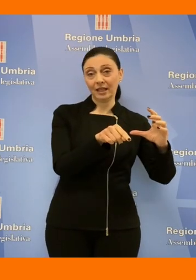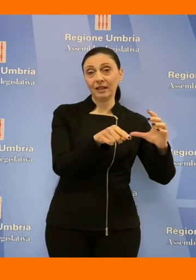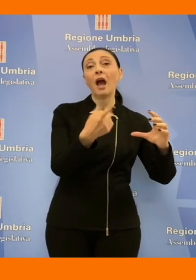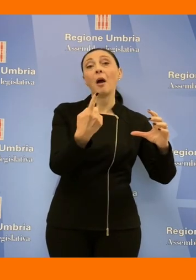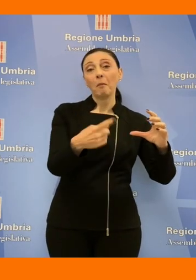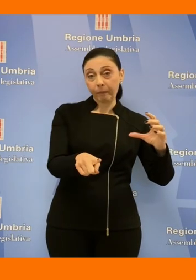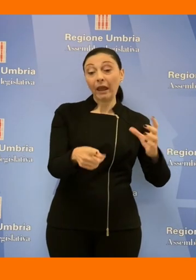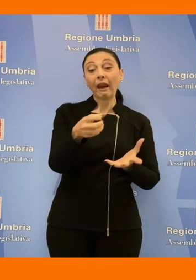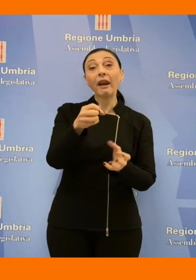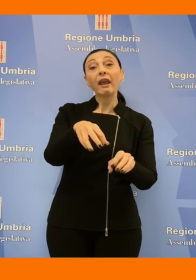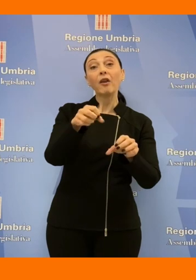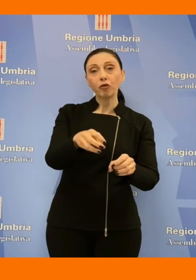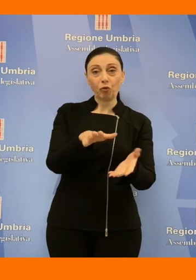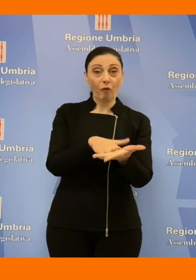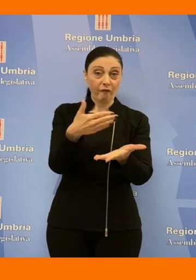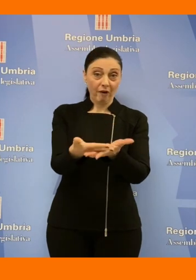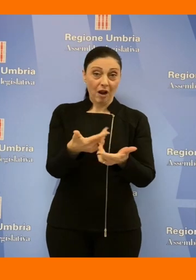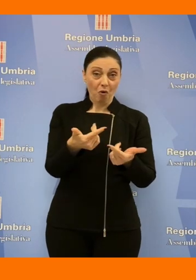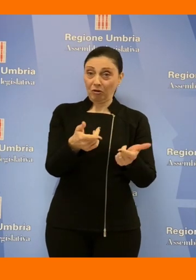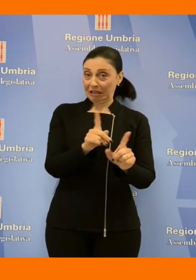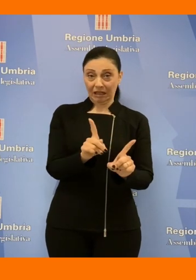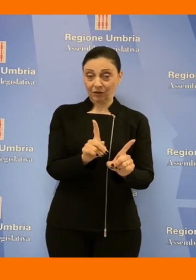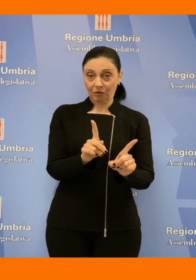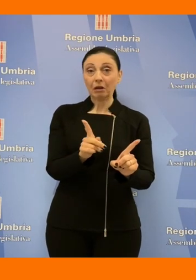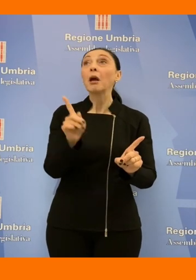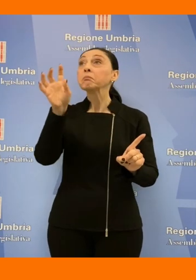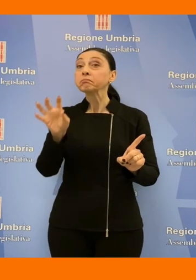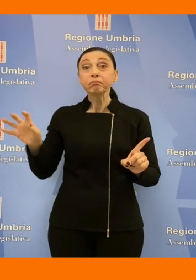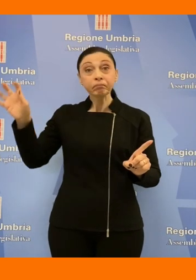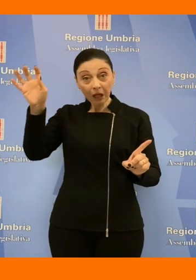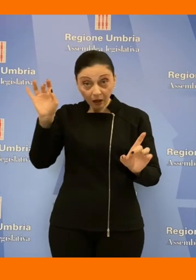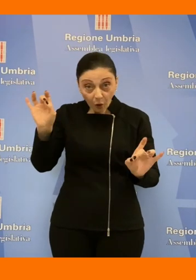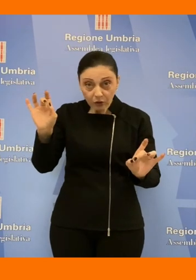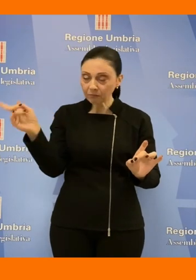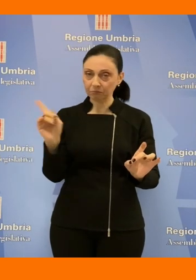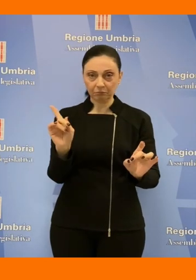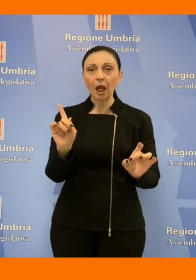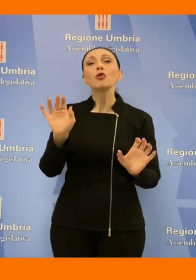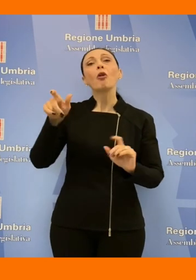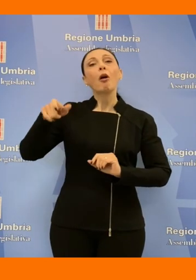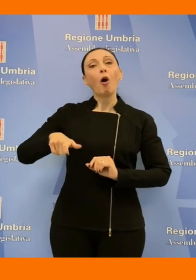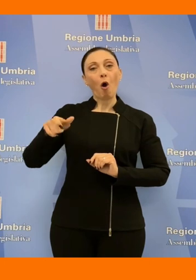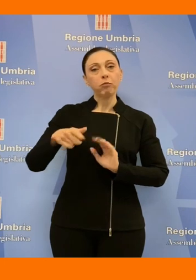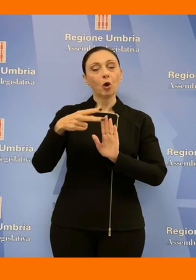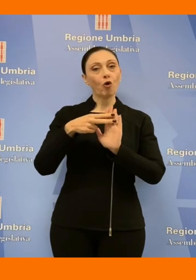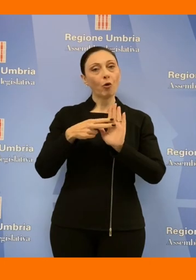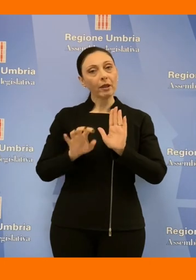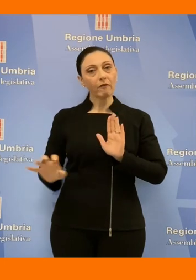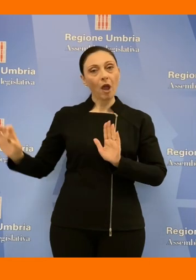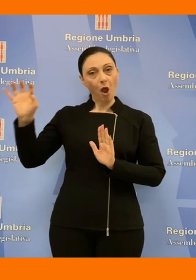valorizzazione del rifiuto. In altri paesi questo non avviene, c'è un obbligo di adempere normative europee che dice che dal